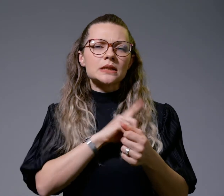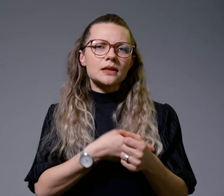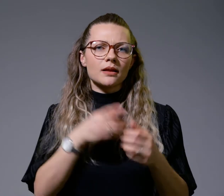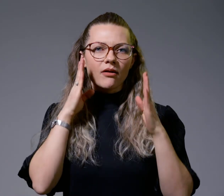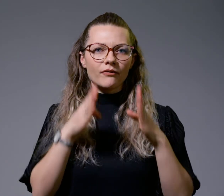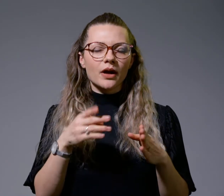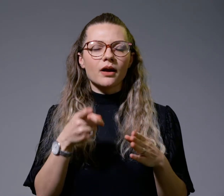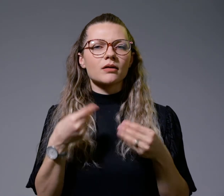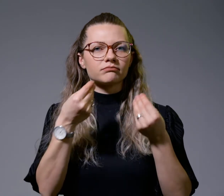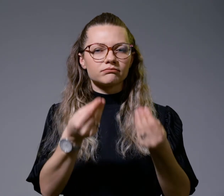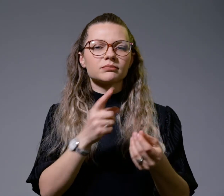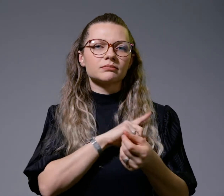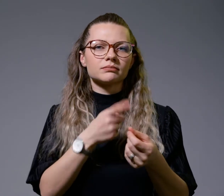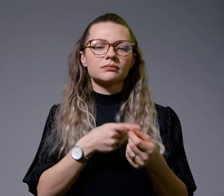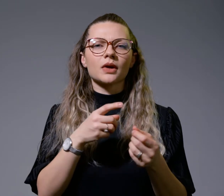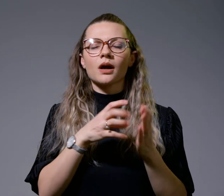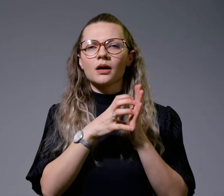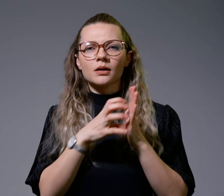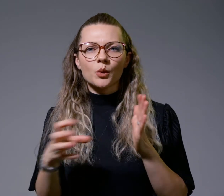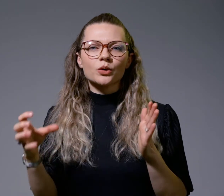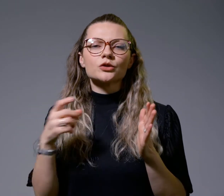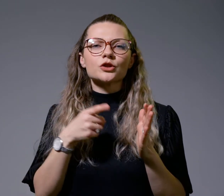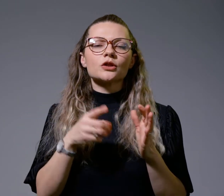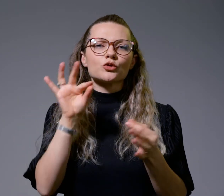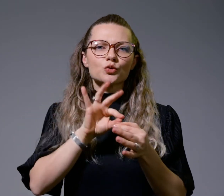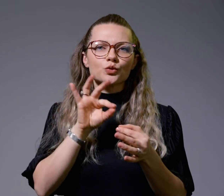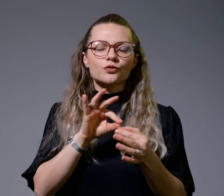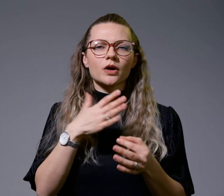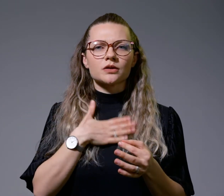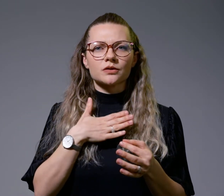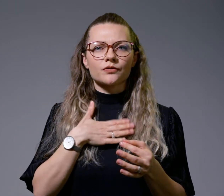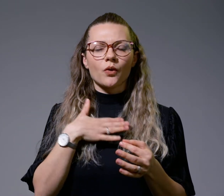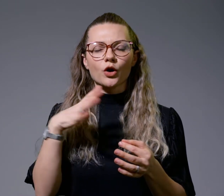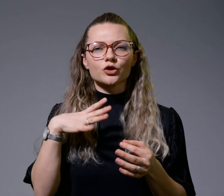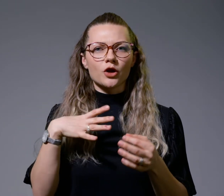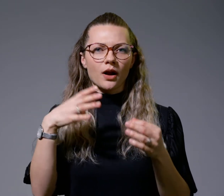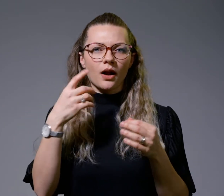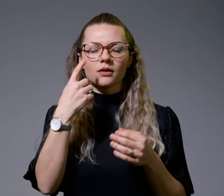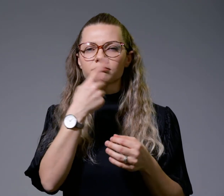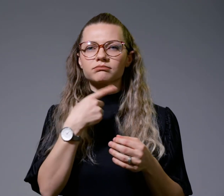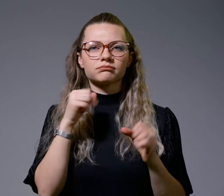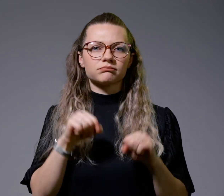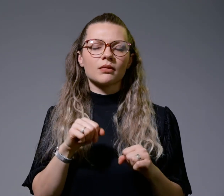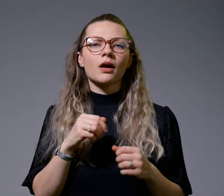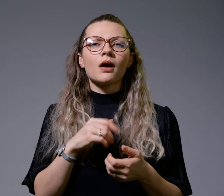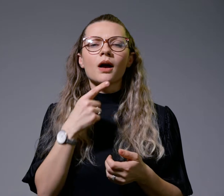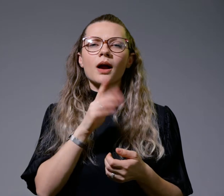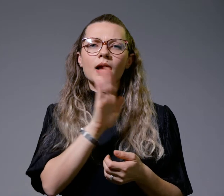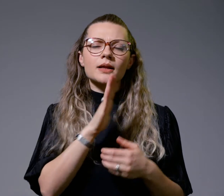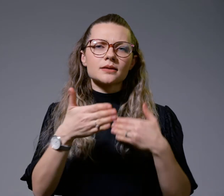издржи докрај и да ја зачува својата чест. Во мегјувреме, неизините најблизки дознале